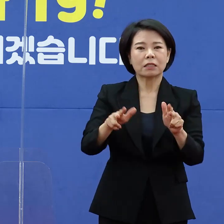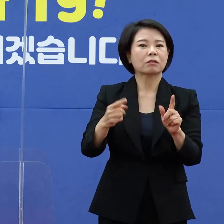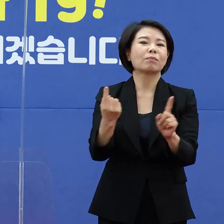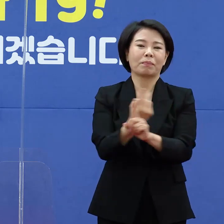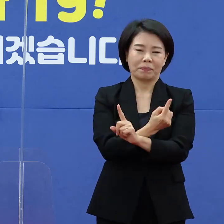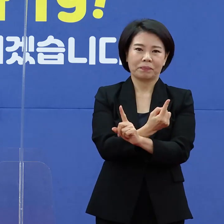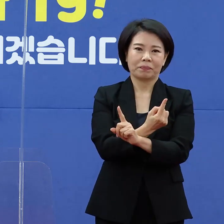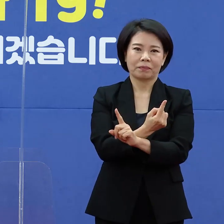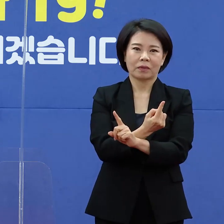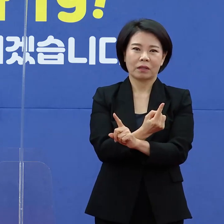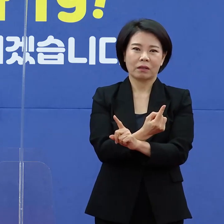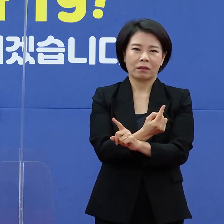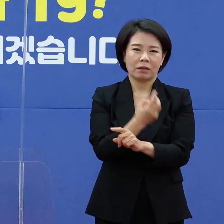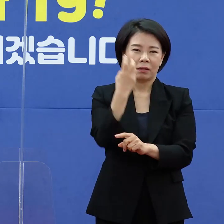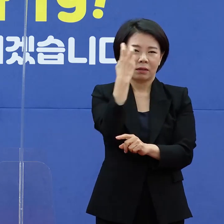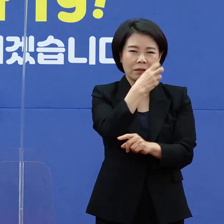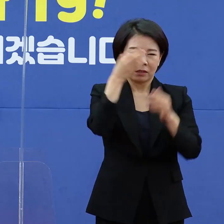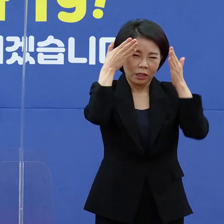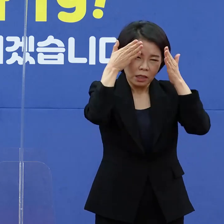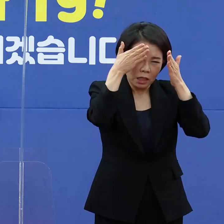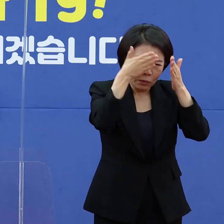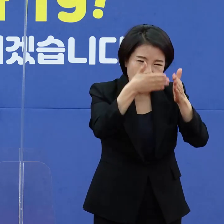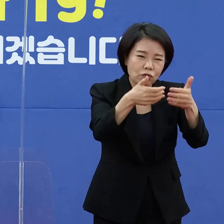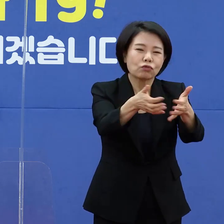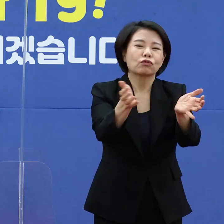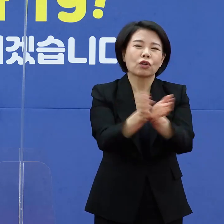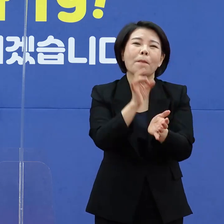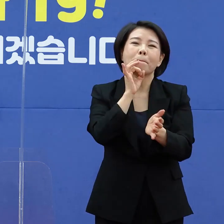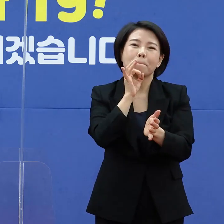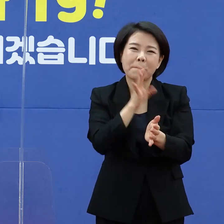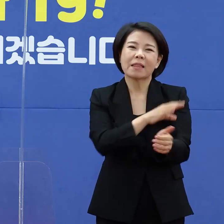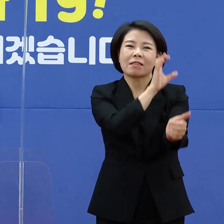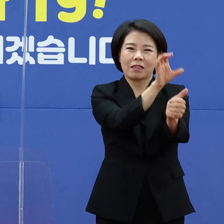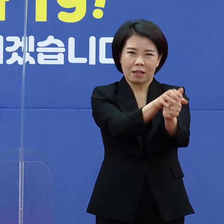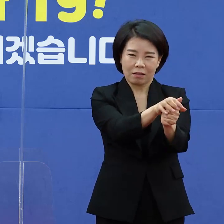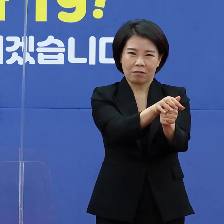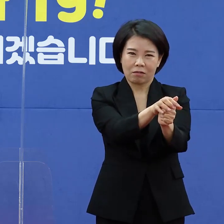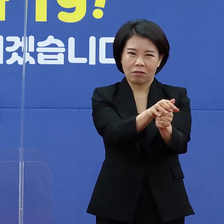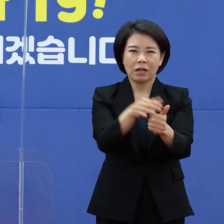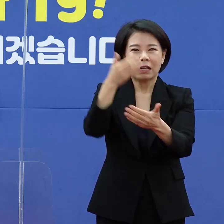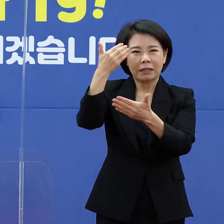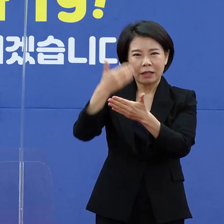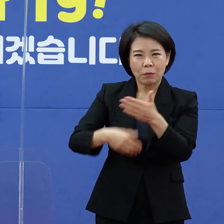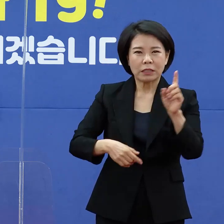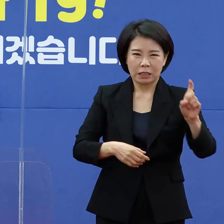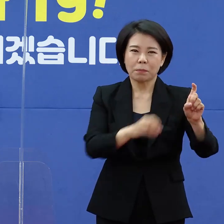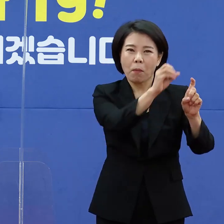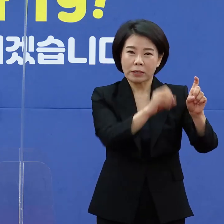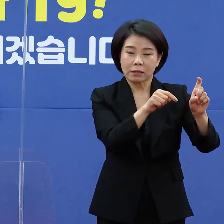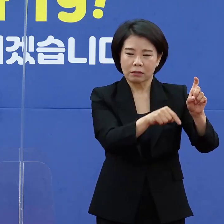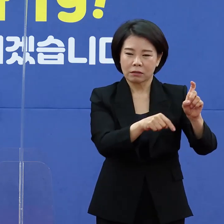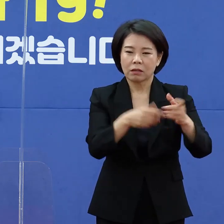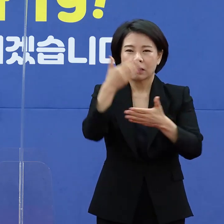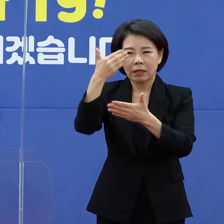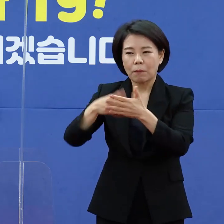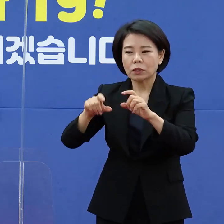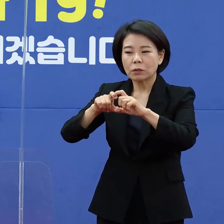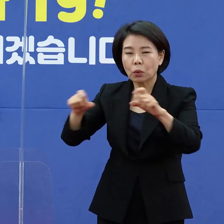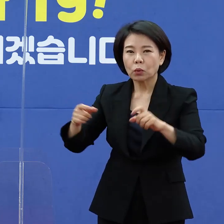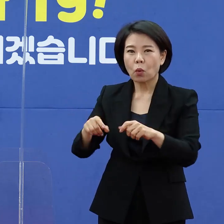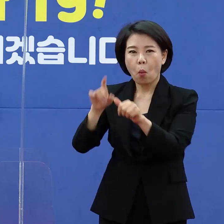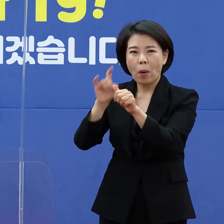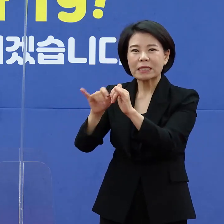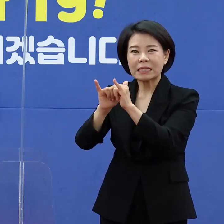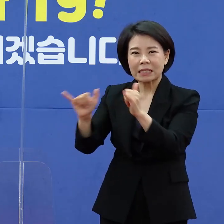집중관리군이 10% 중심으로 관리하게 되고 나머지 일반 확진자들은